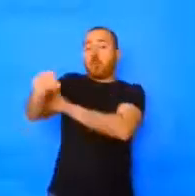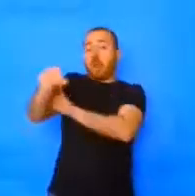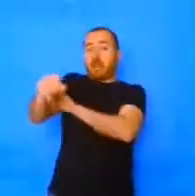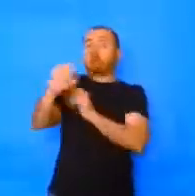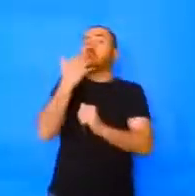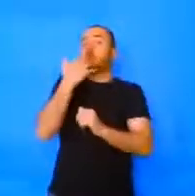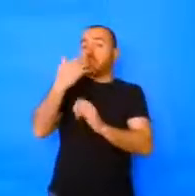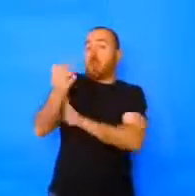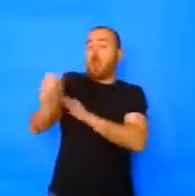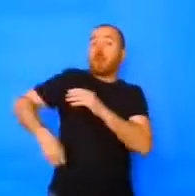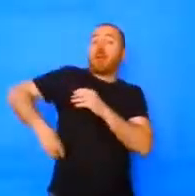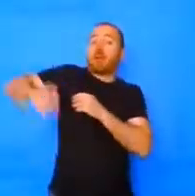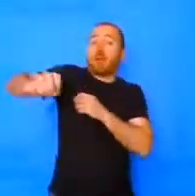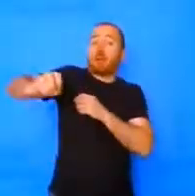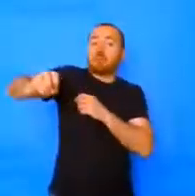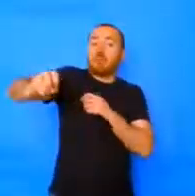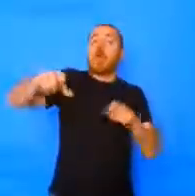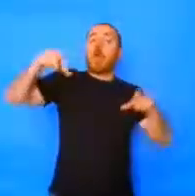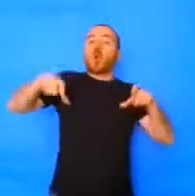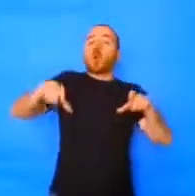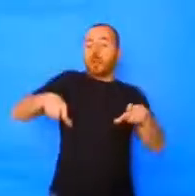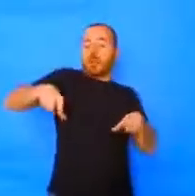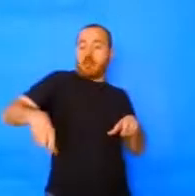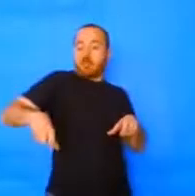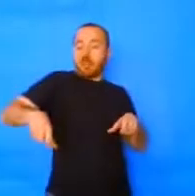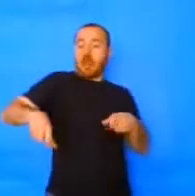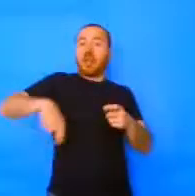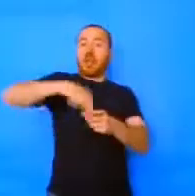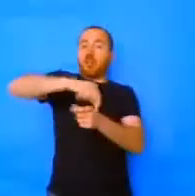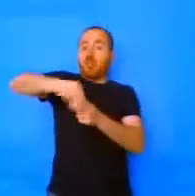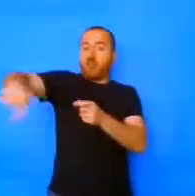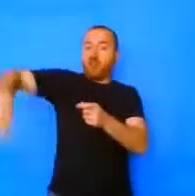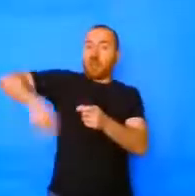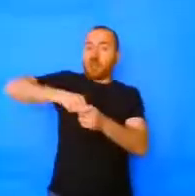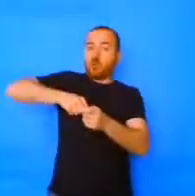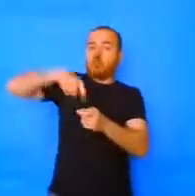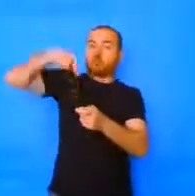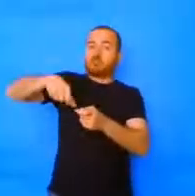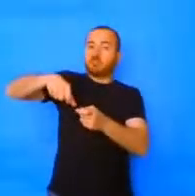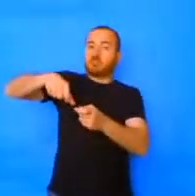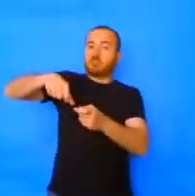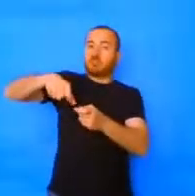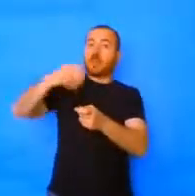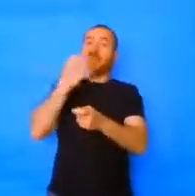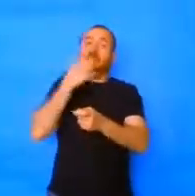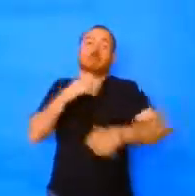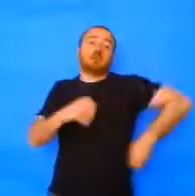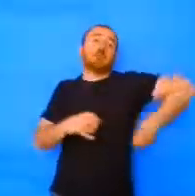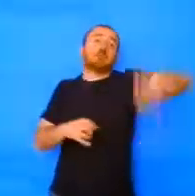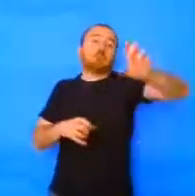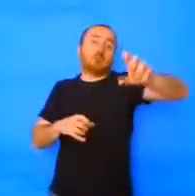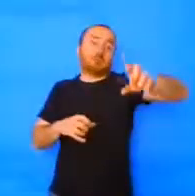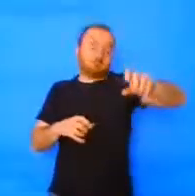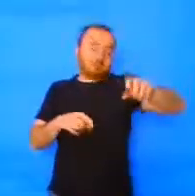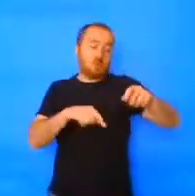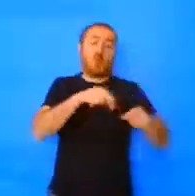Para saber qué grupo empieza, se hace un sorteo. Normalmente, con una gómoda de aire, para ver qué grupo empieza.